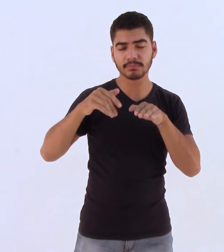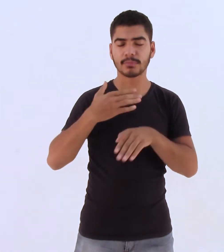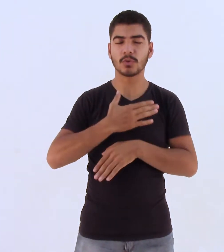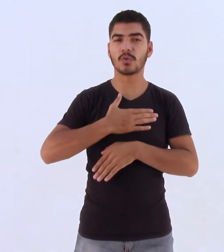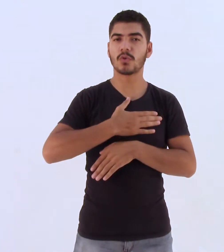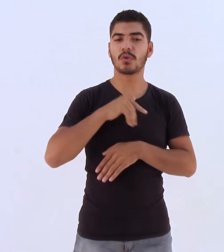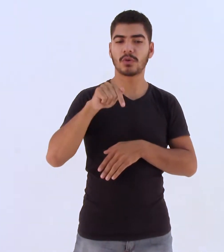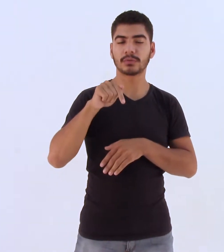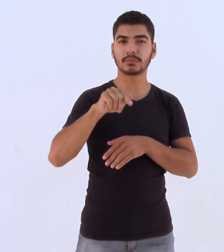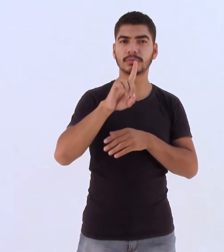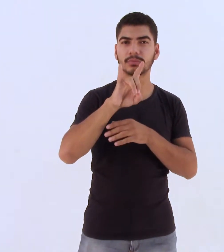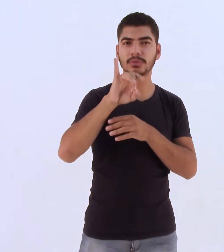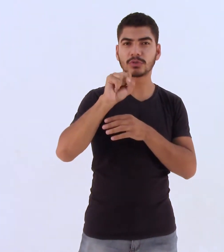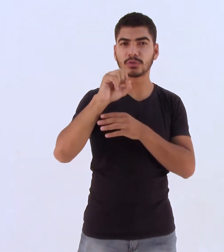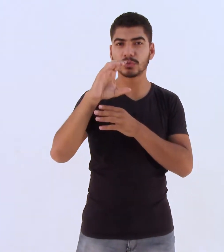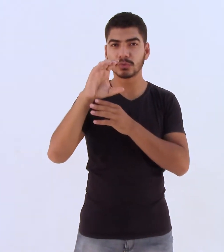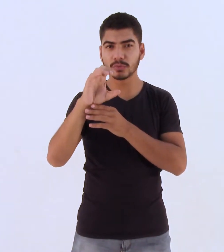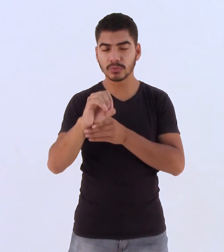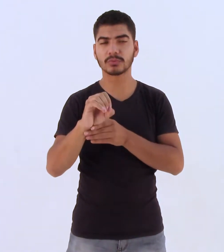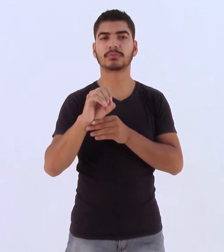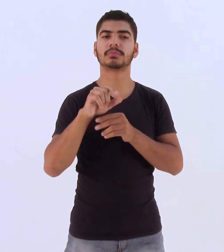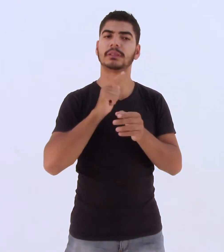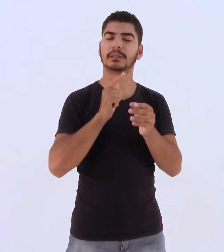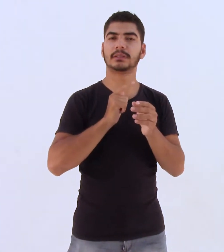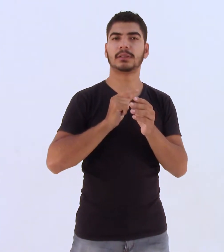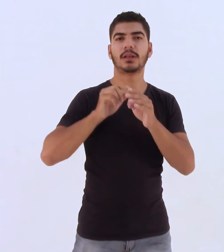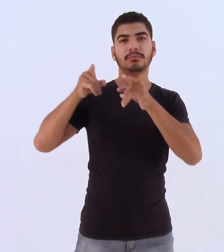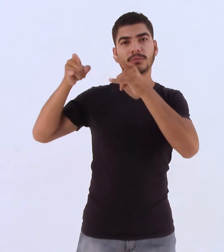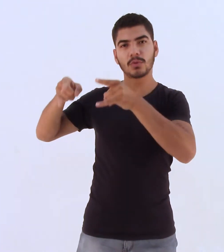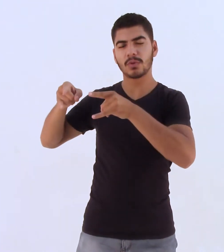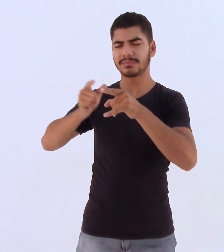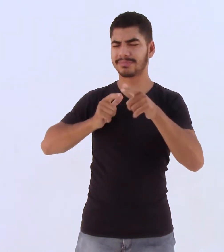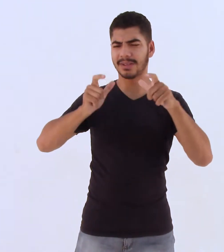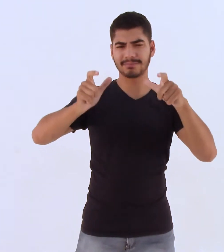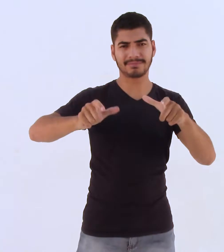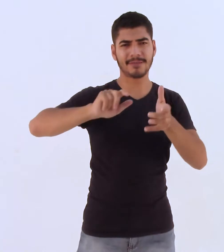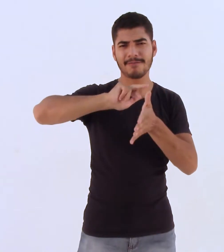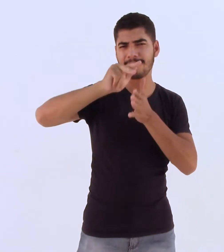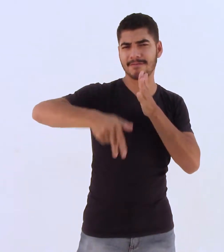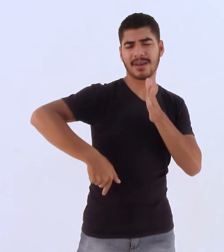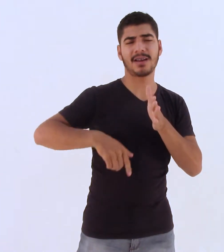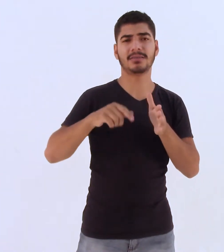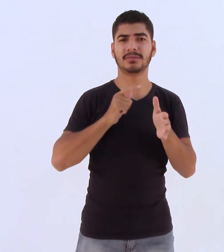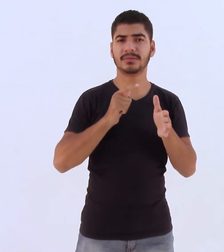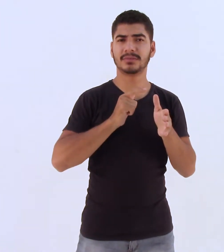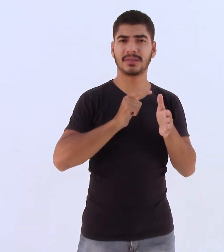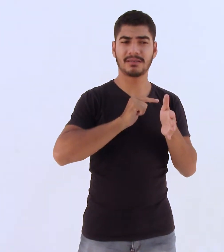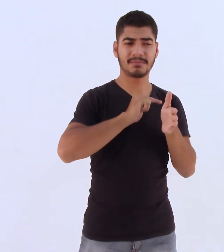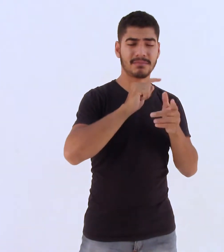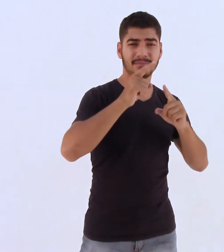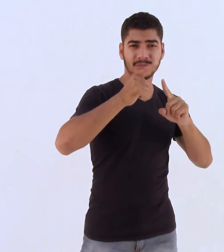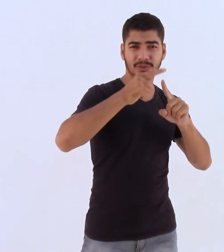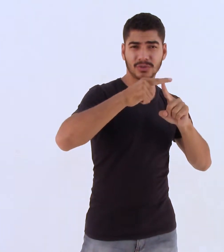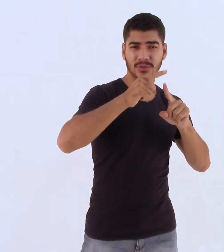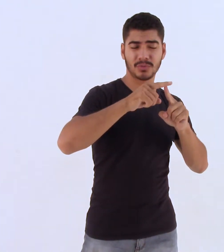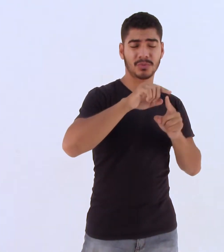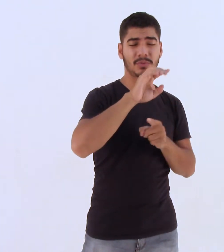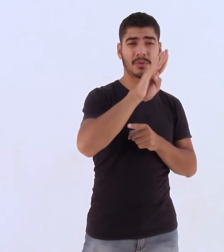acervo preenche a colossal estante em seu quarto. São discos para todos os gostos que vão de Prismi de The Beatles ao